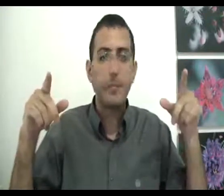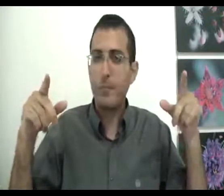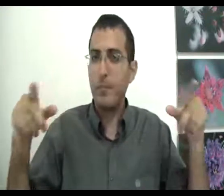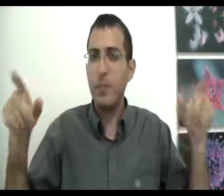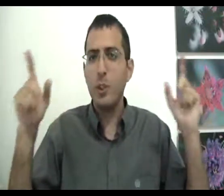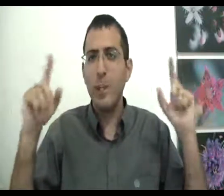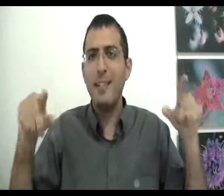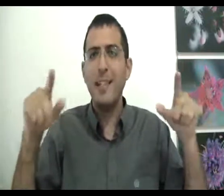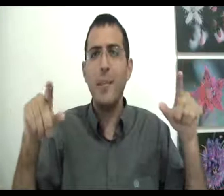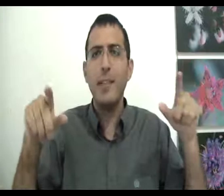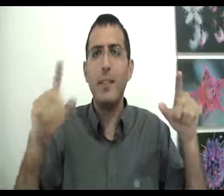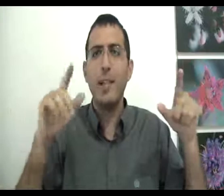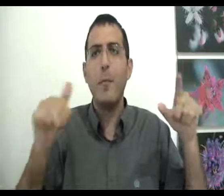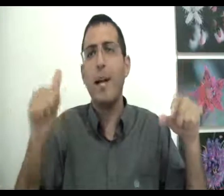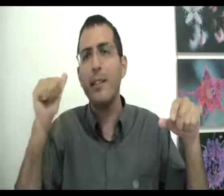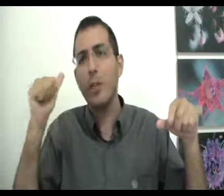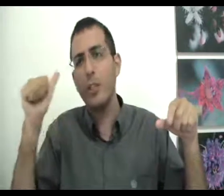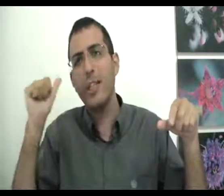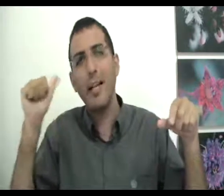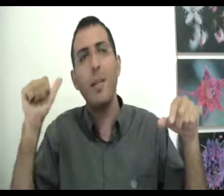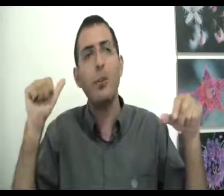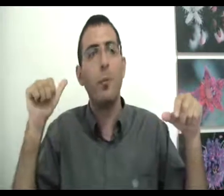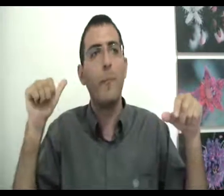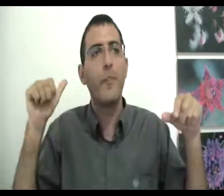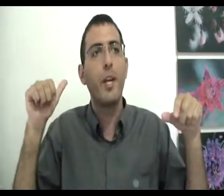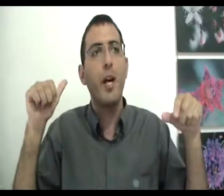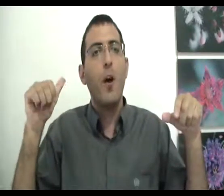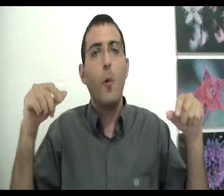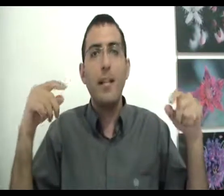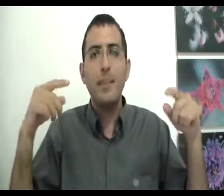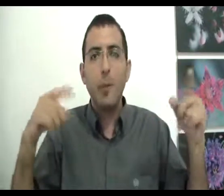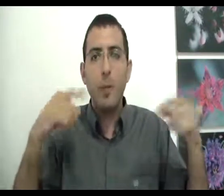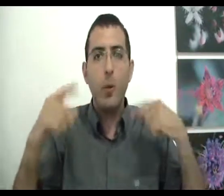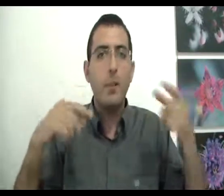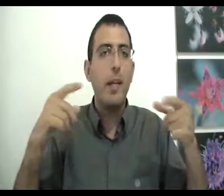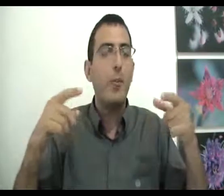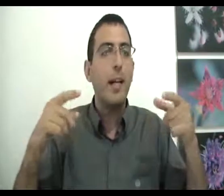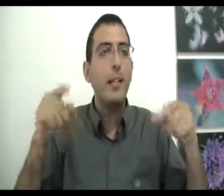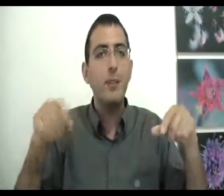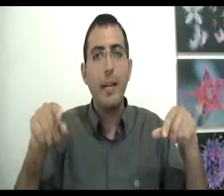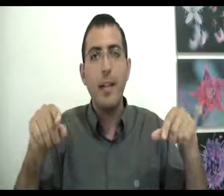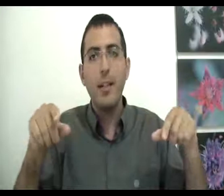והיא שמצד האמת כשהדבר אומר אני זוכר שקרה משהו הוא בעצם אומר פה עוד אמירה הוא אומר אני זוכר